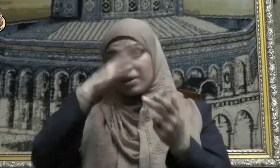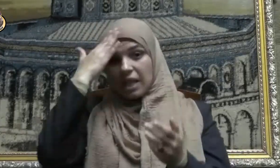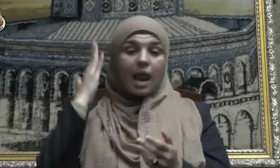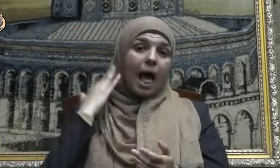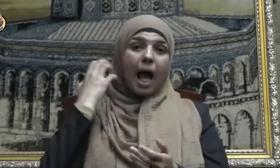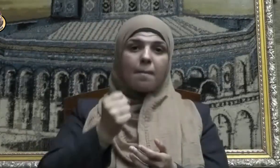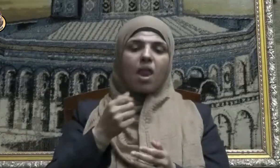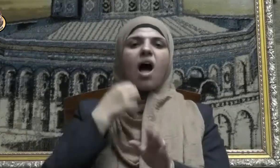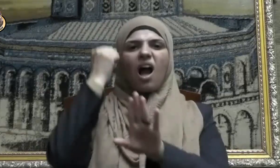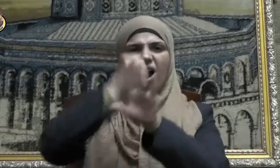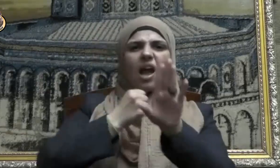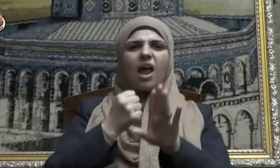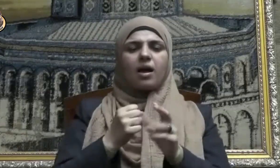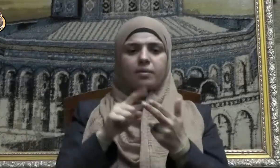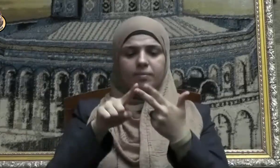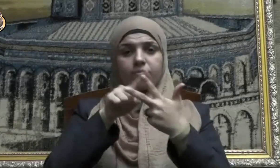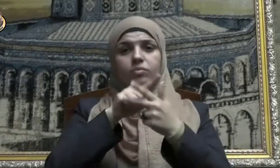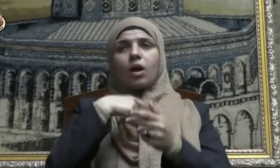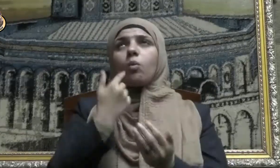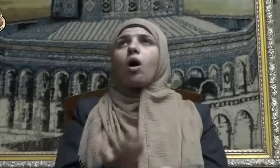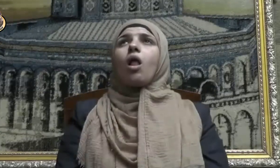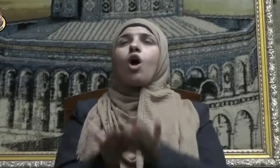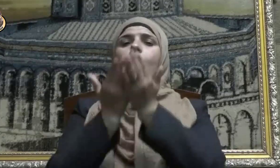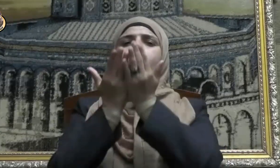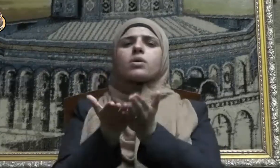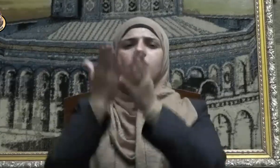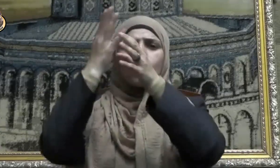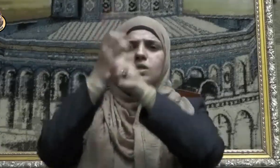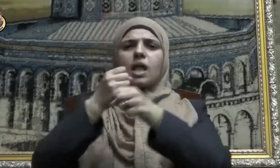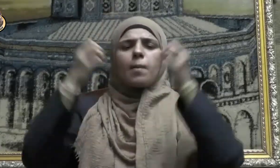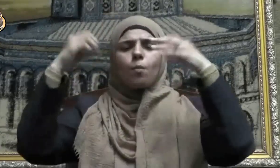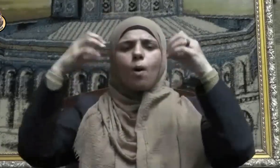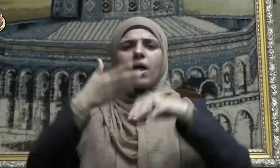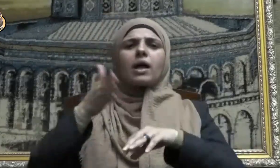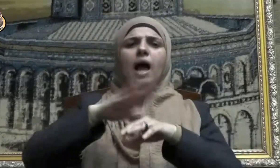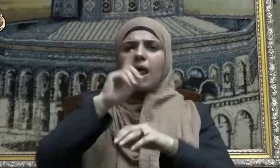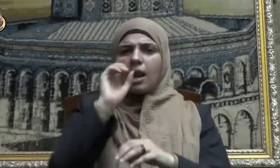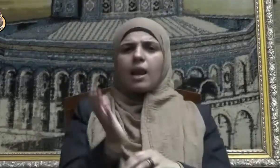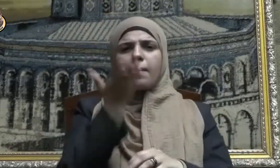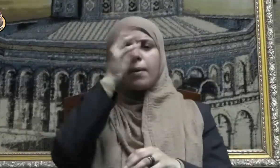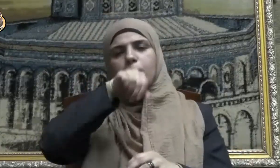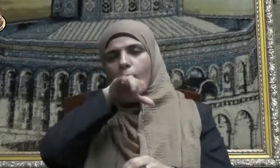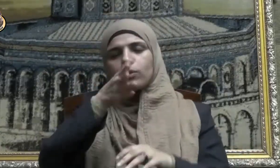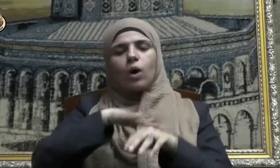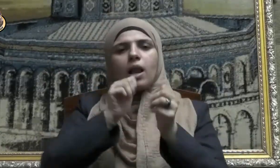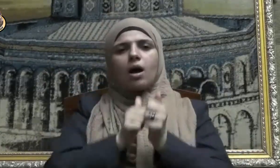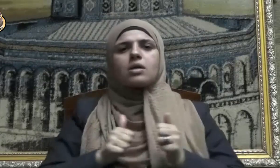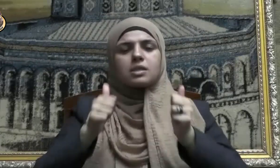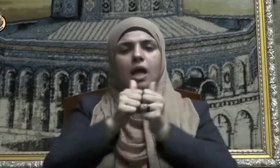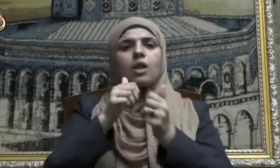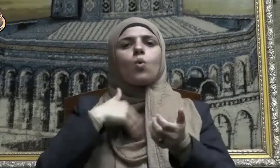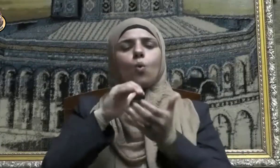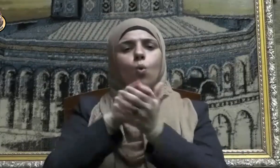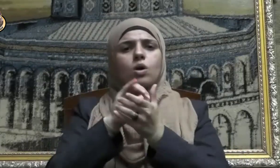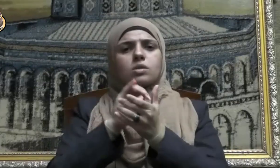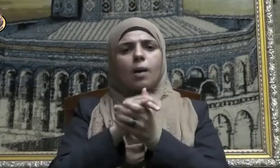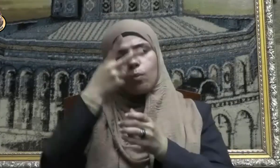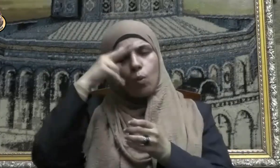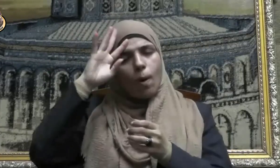اللهم صل وسلم وبارك عليه وعلى آله وصحبه ومن تبعهم